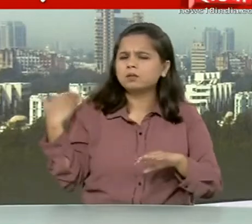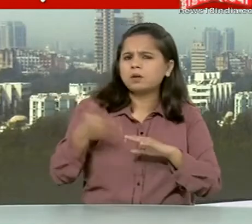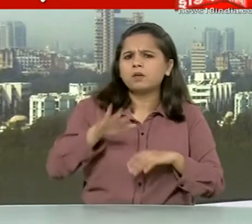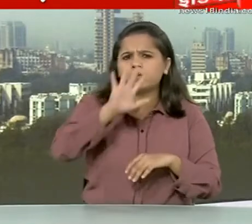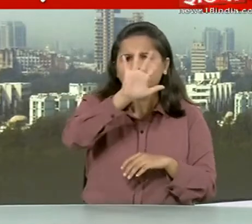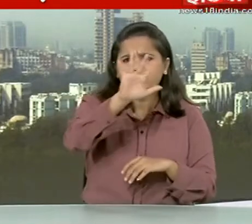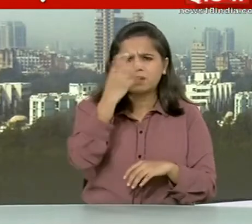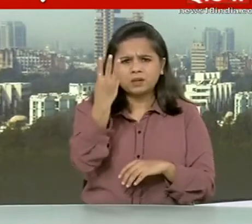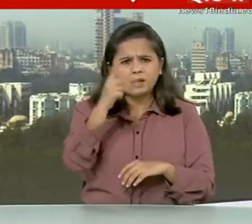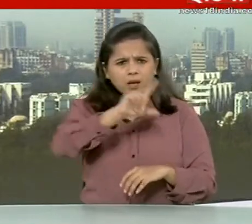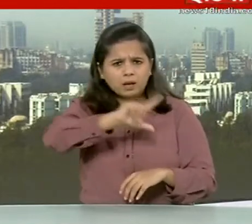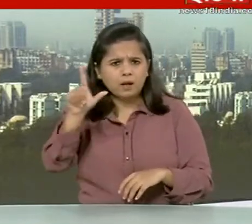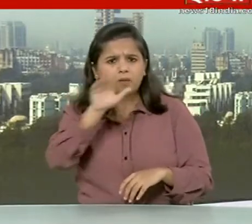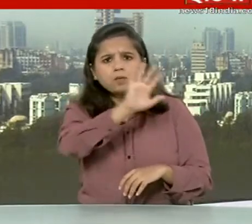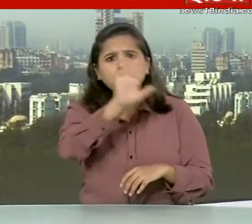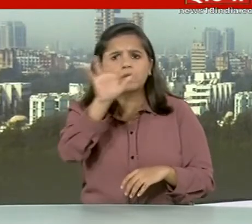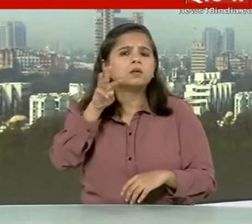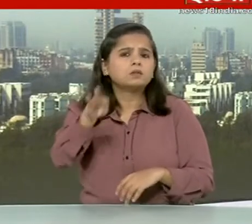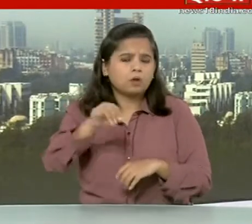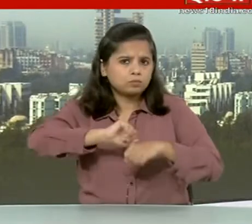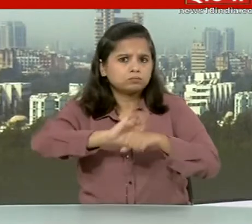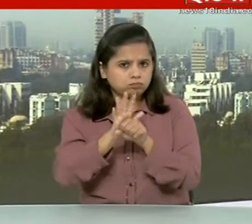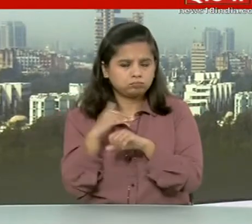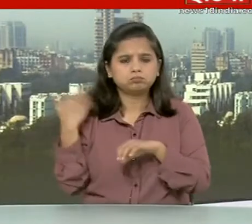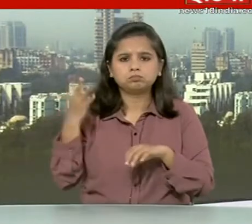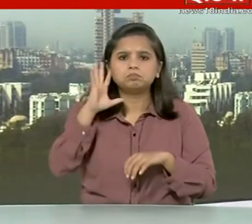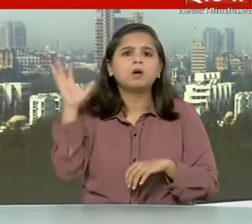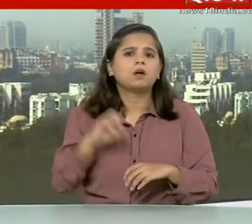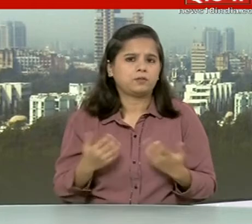53,55 लोगों की मौत हो है